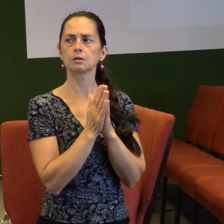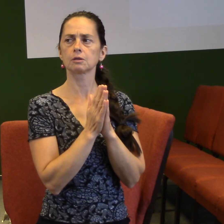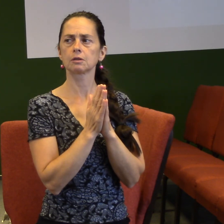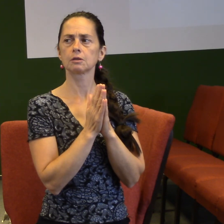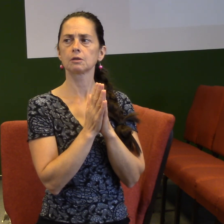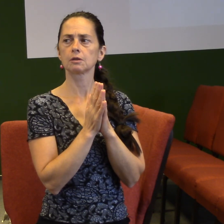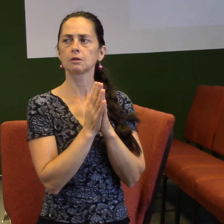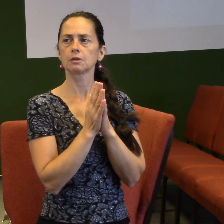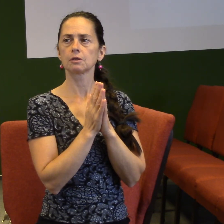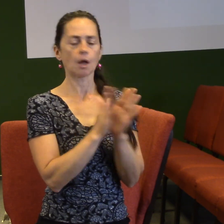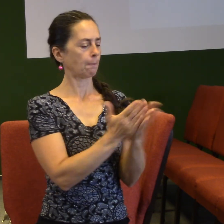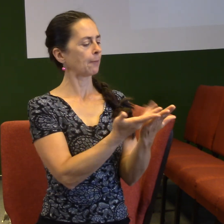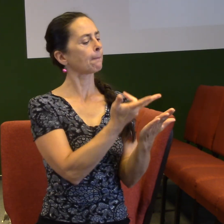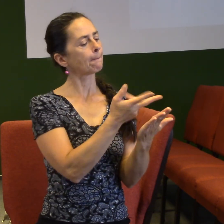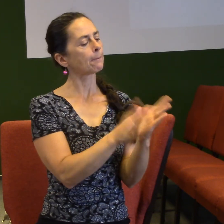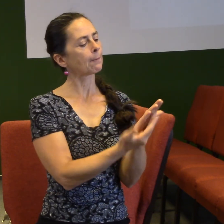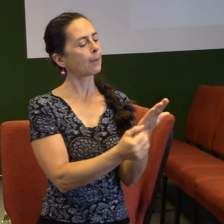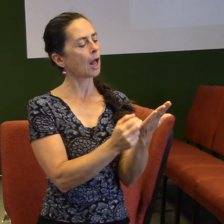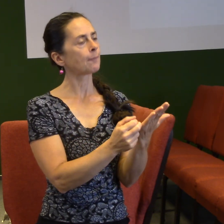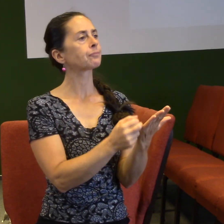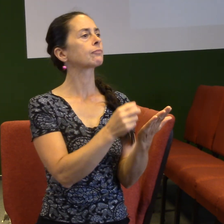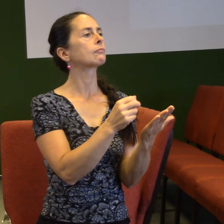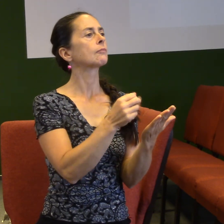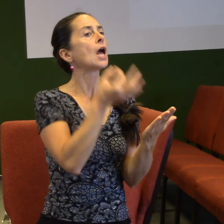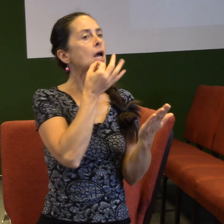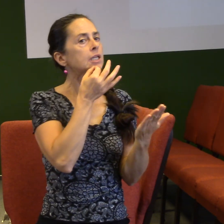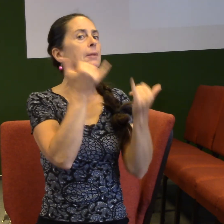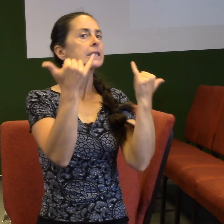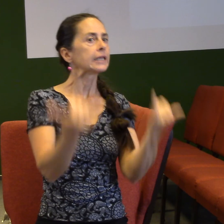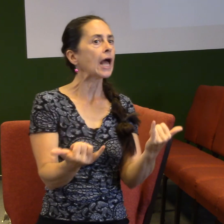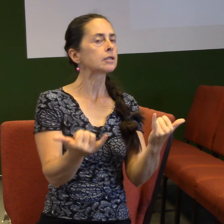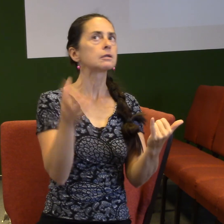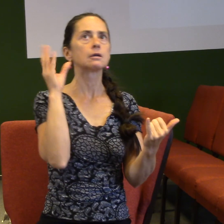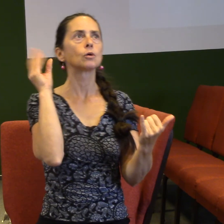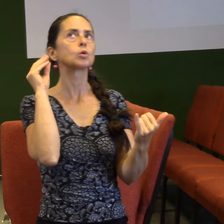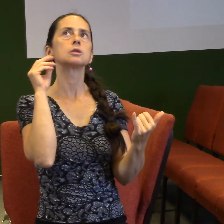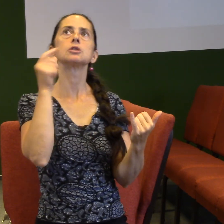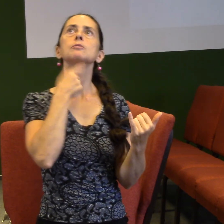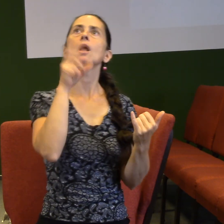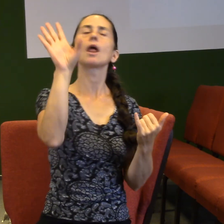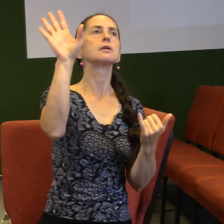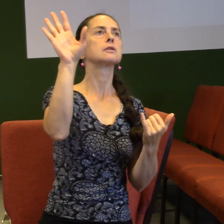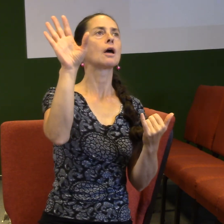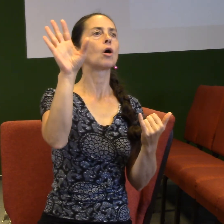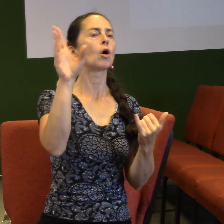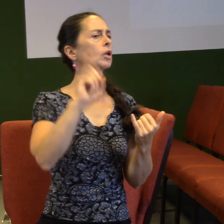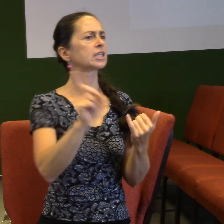Biblia je napsáno, jestliže dnes uslyšíte jeho hlas, nezatvrzujte své srdce ve vzdoru. Pokud